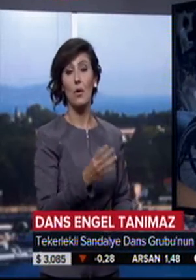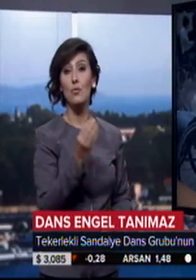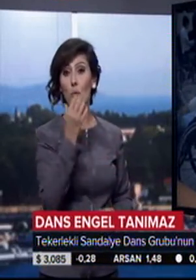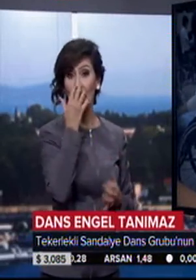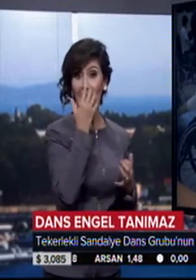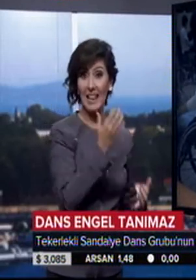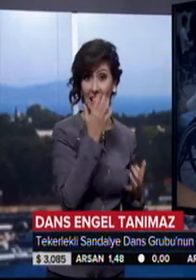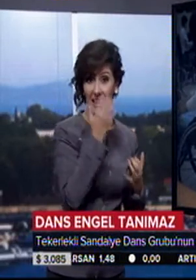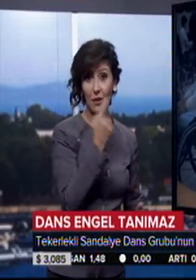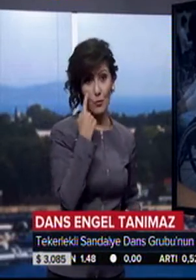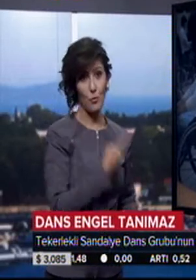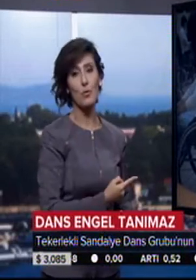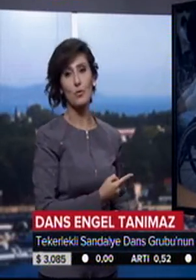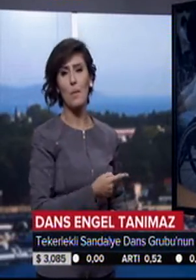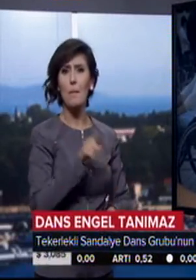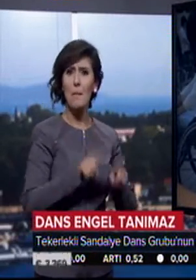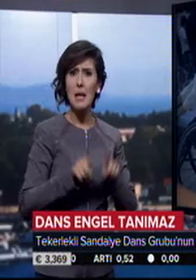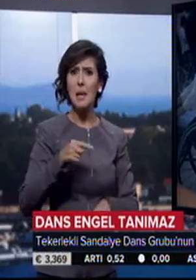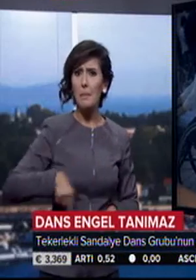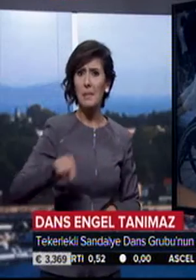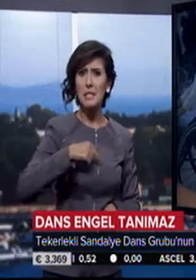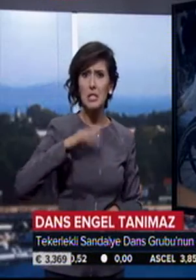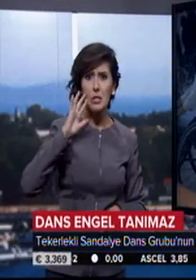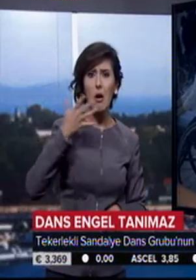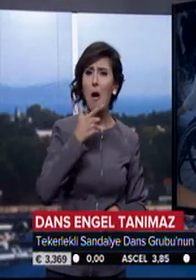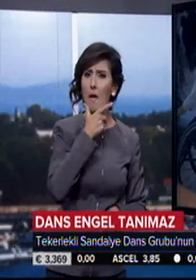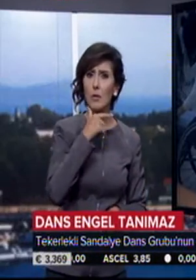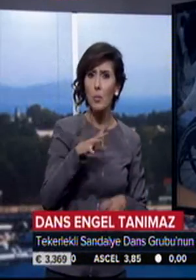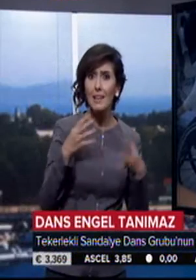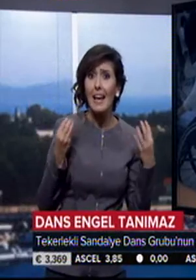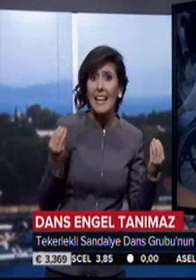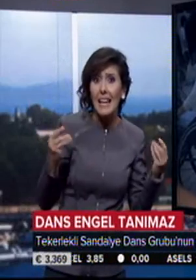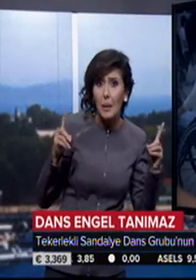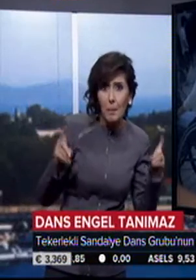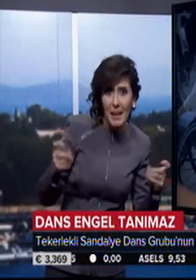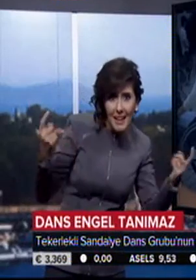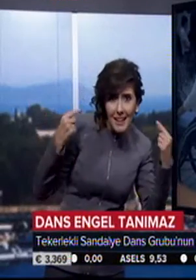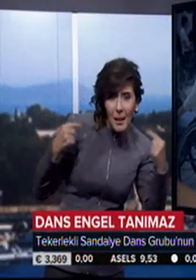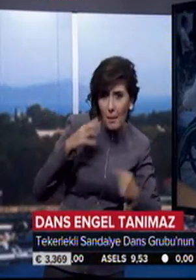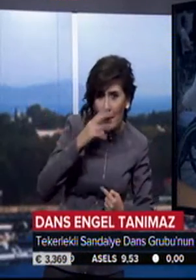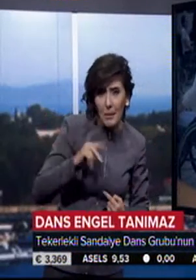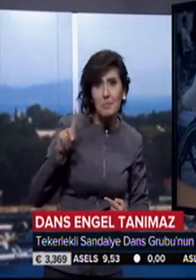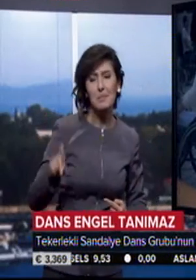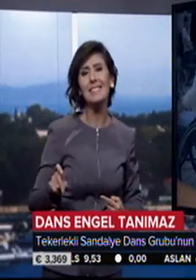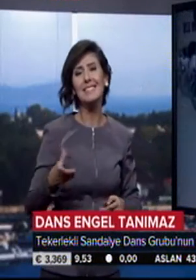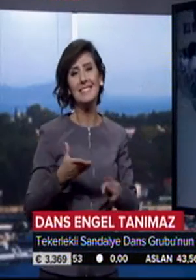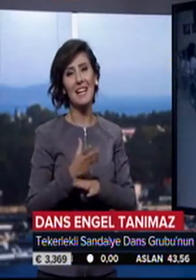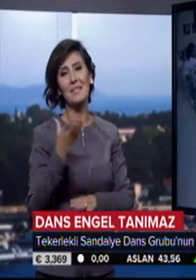ilgi görüyoruz. Bazen biz bile şaşırıyoruz, acaba bu kadar iyi görünüyor muyuz acaba diye. Gerçekten çok güzel tepkiler alıyoruz.